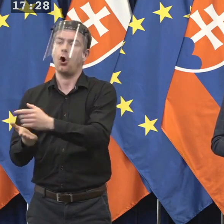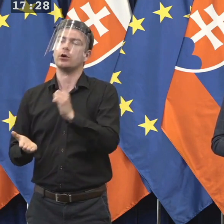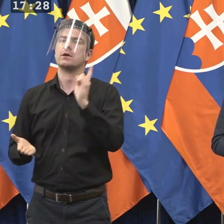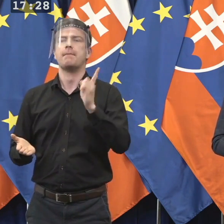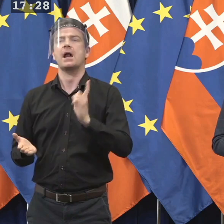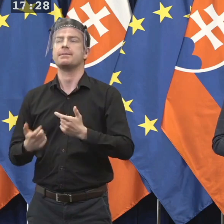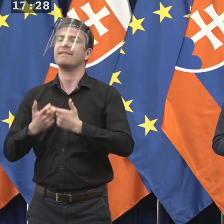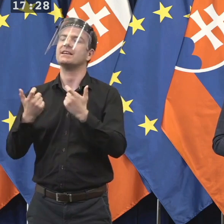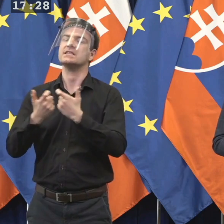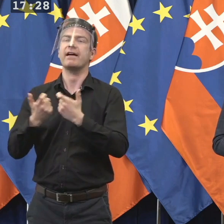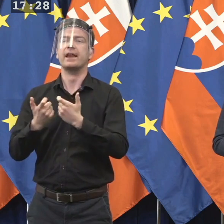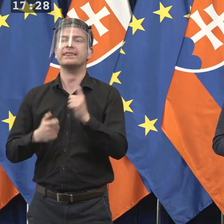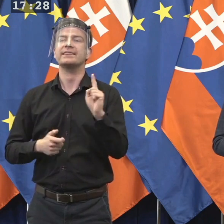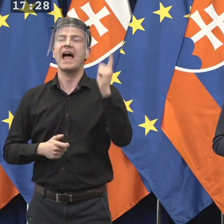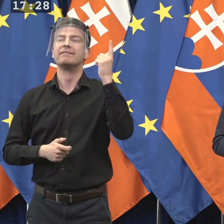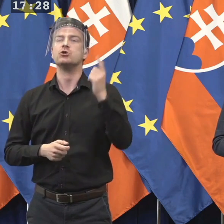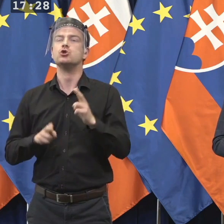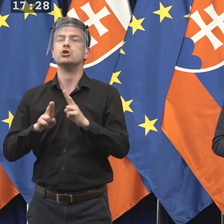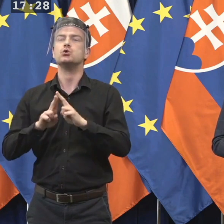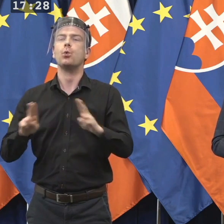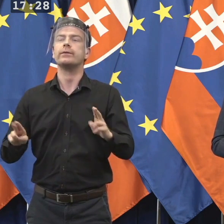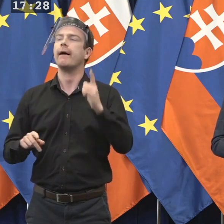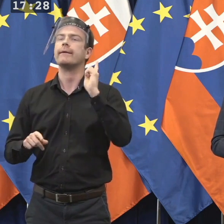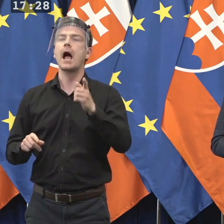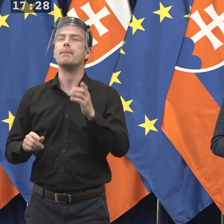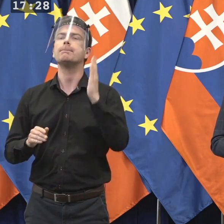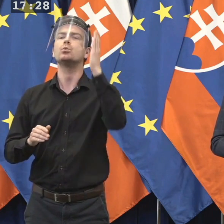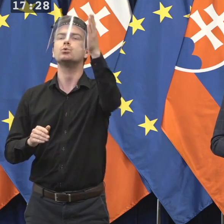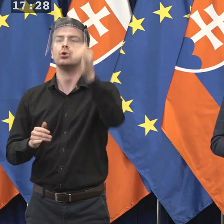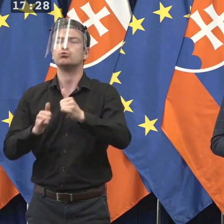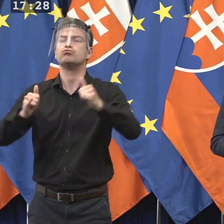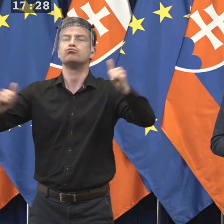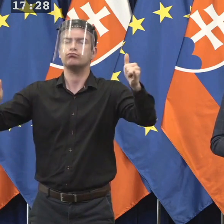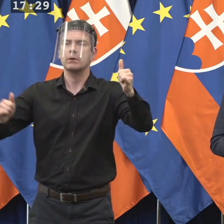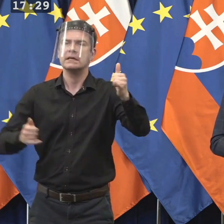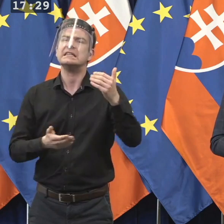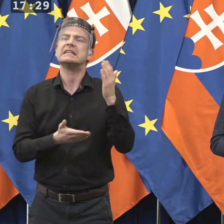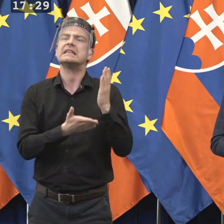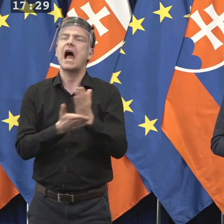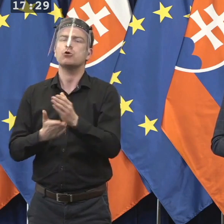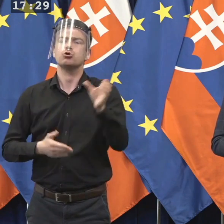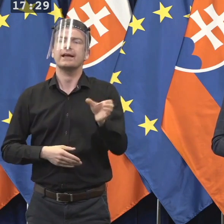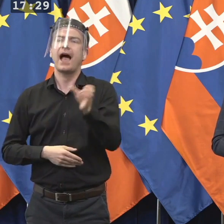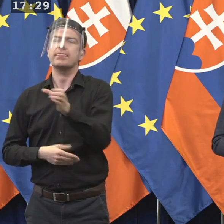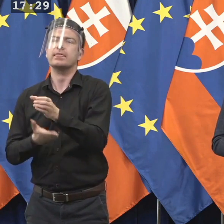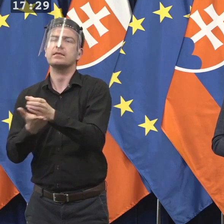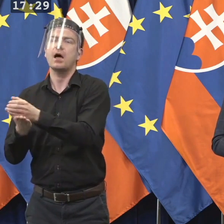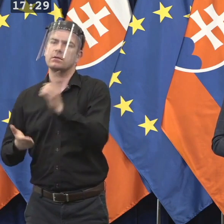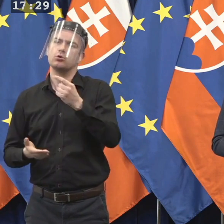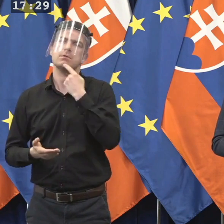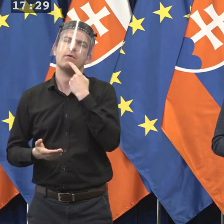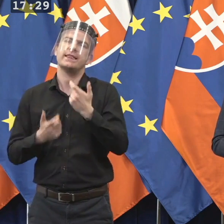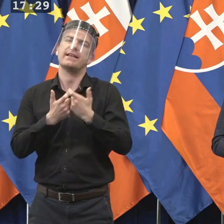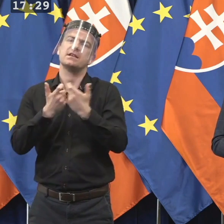najvyšší súd, takže mu bude daný naozaj veľký priestor. So hľadu na to, ako bola obsadená súdná rada